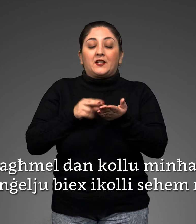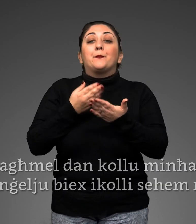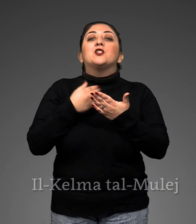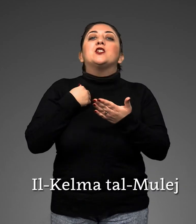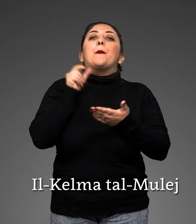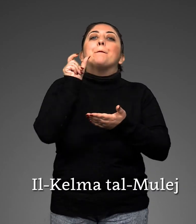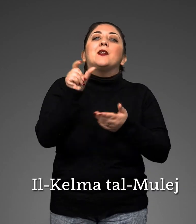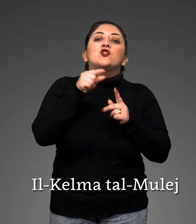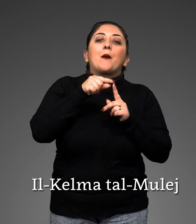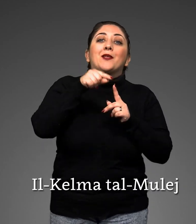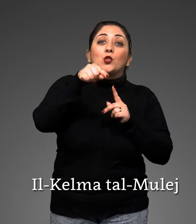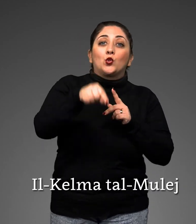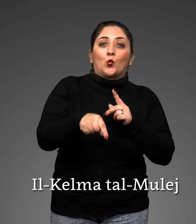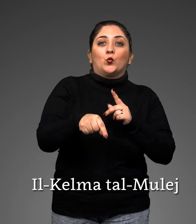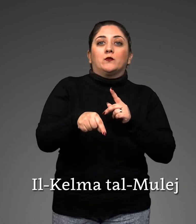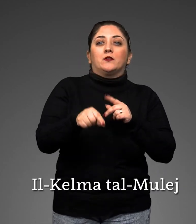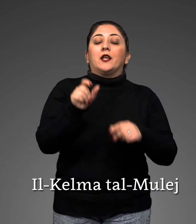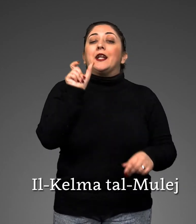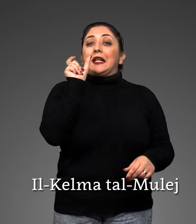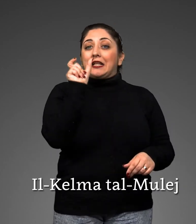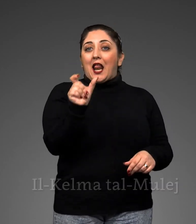il-kulmat għal-mulej.